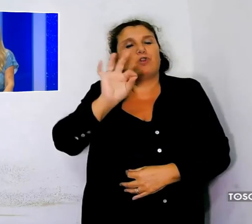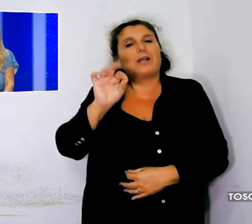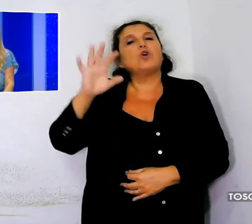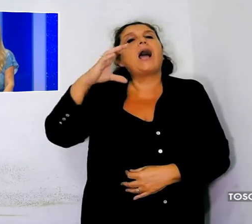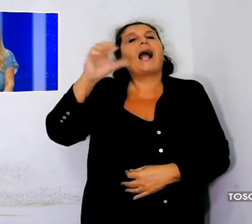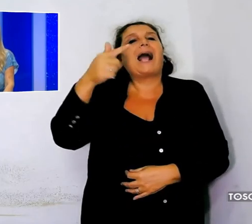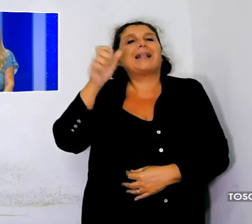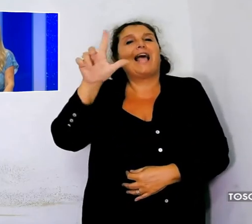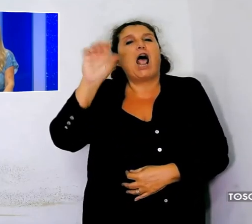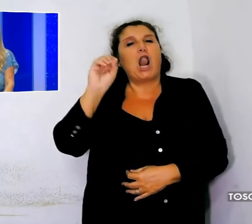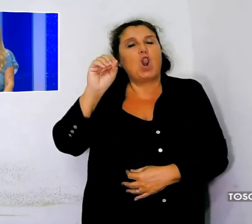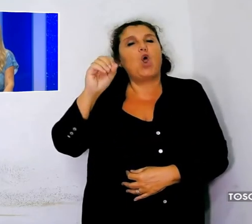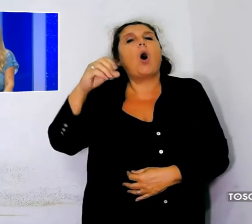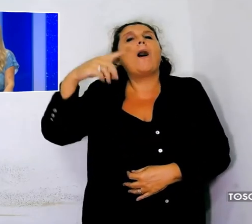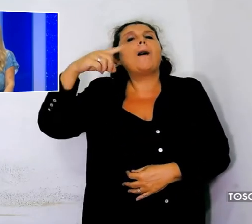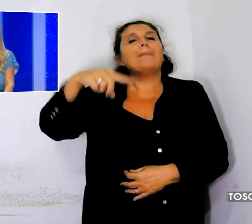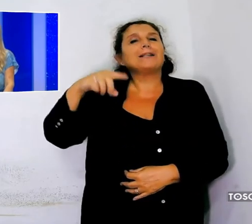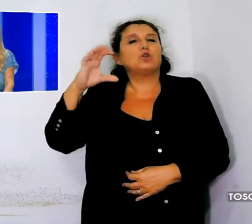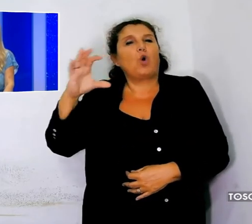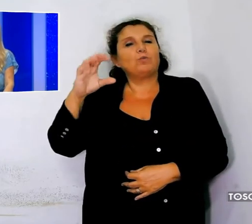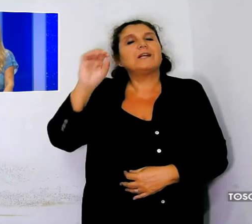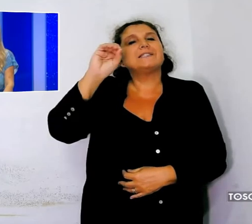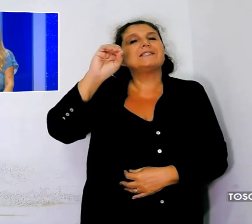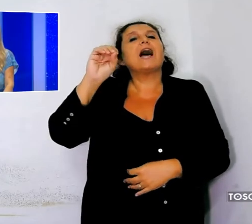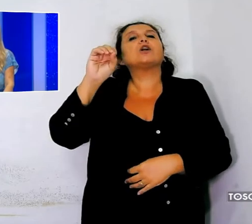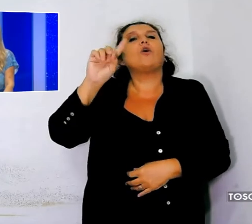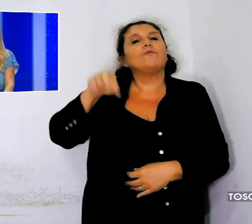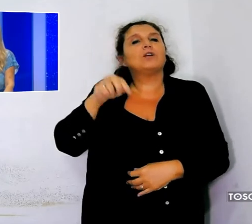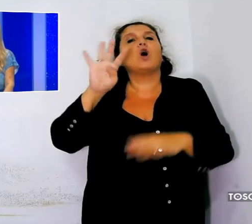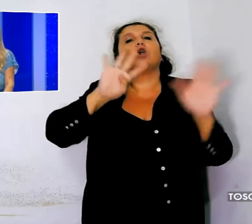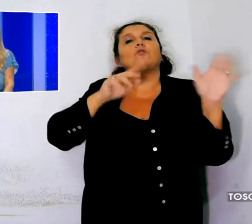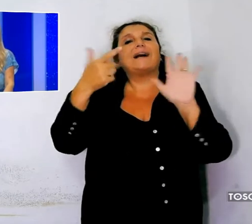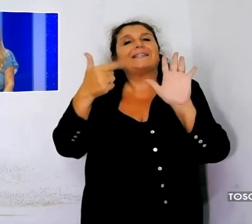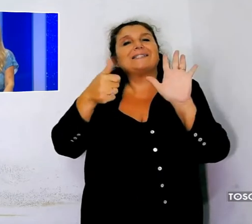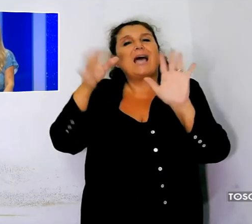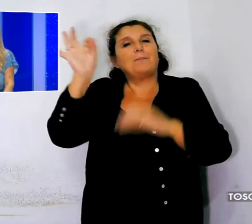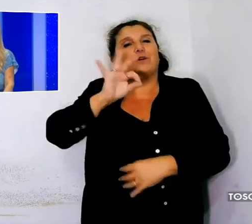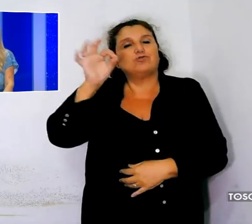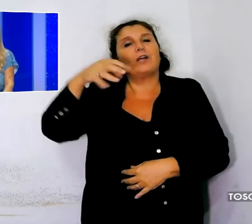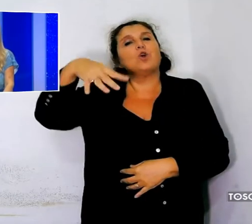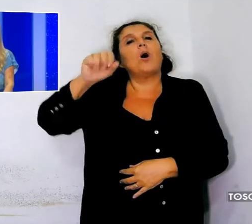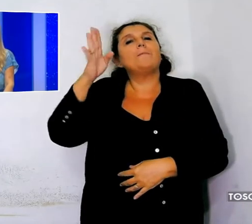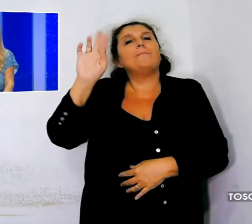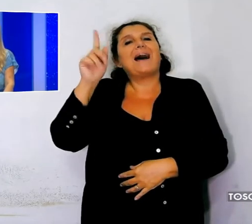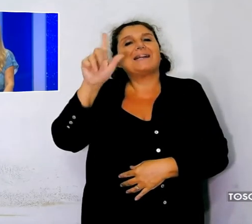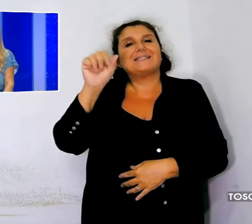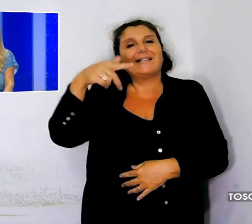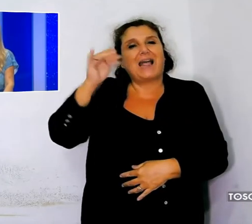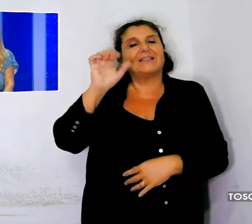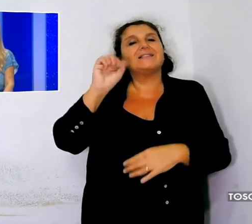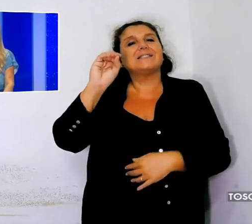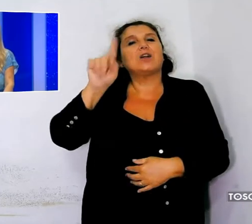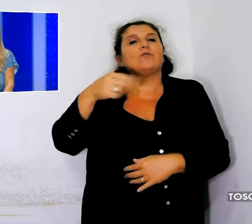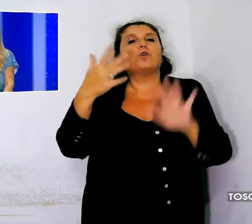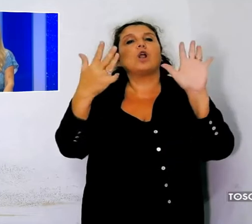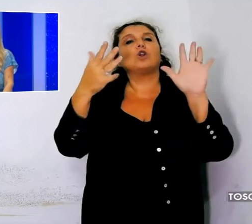del Partito Comunista allo 0,96%, Marco Barzanti lo 0,9% e